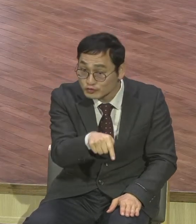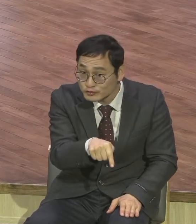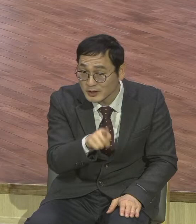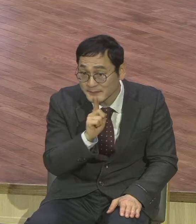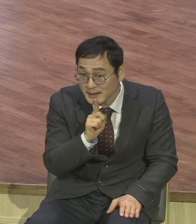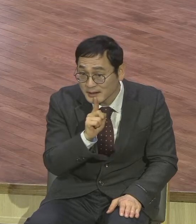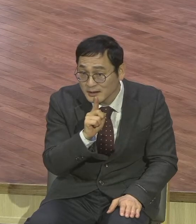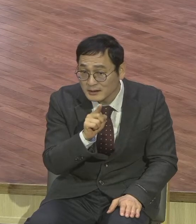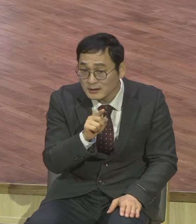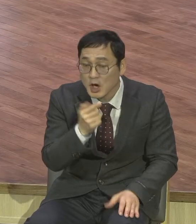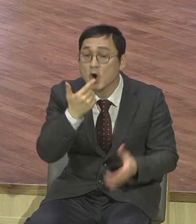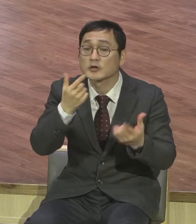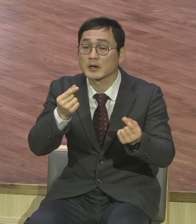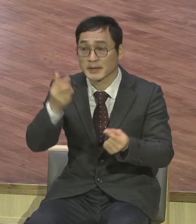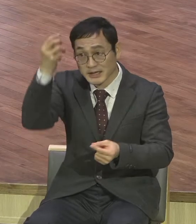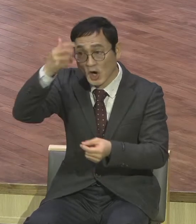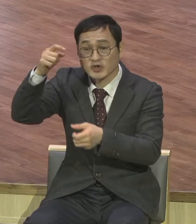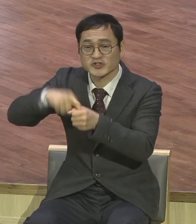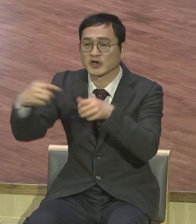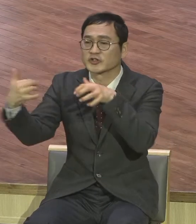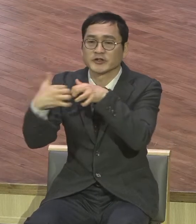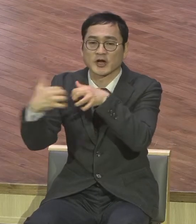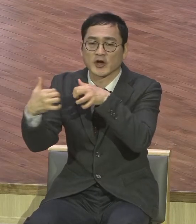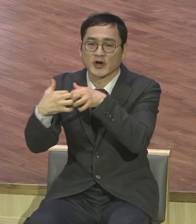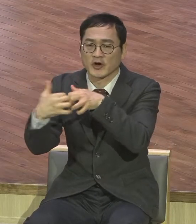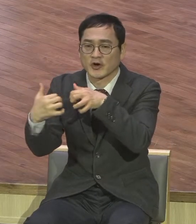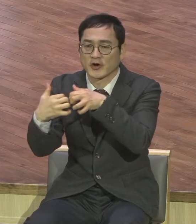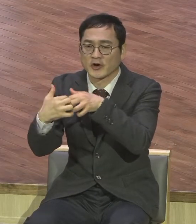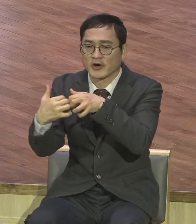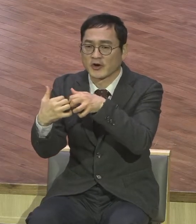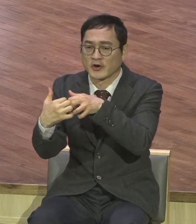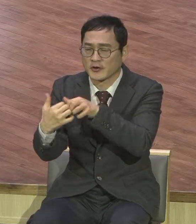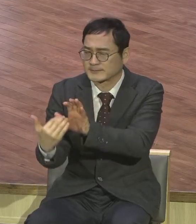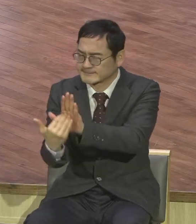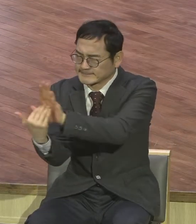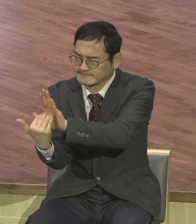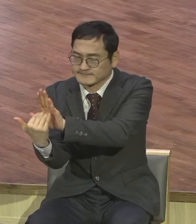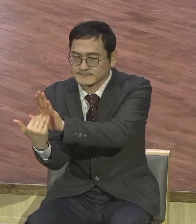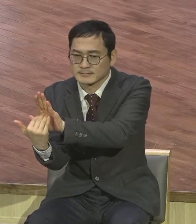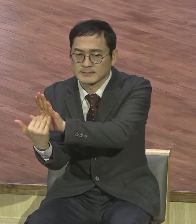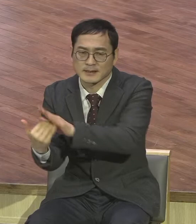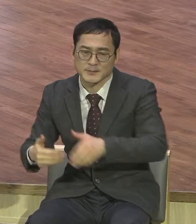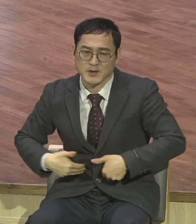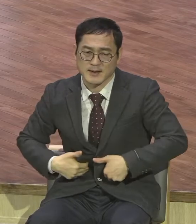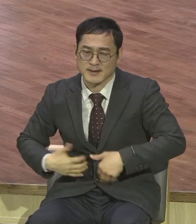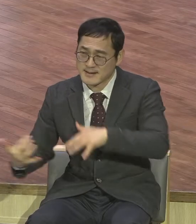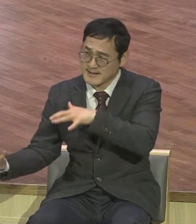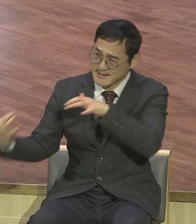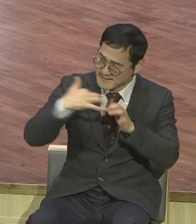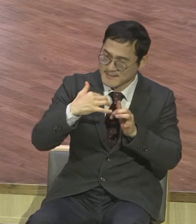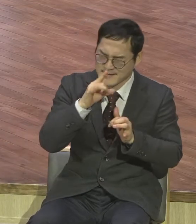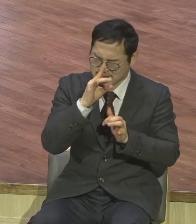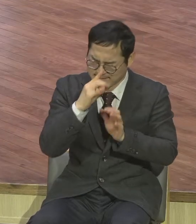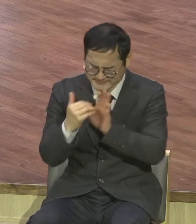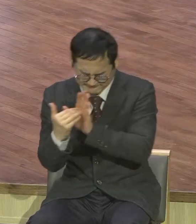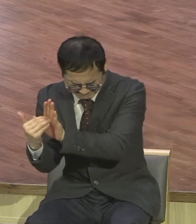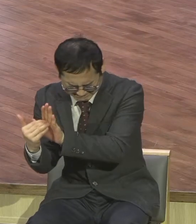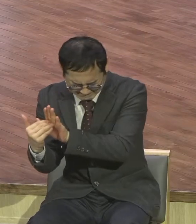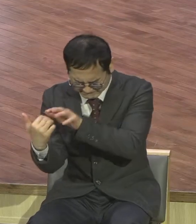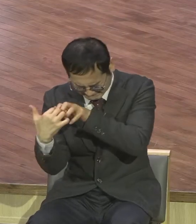우리의 전쟁은 영적 싸움 사단과의 싸움이라 그래서 영적 전쟁입니다. 영적 전쟁 영적 전쟁에서 우리가 사수해야 할 것은